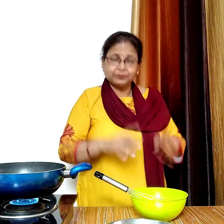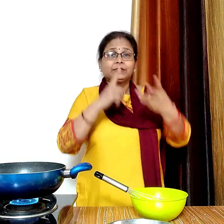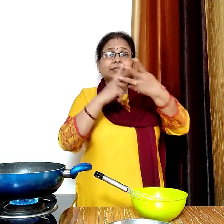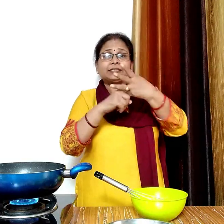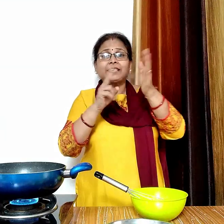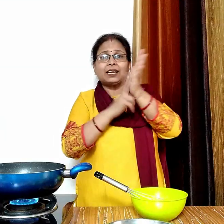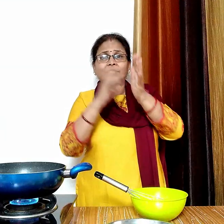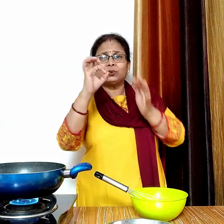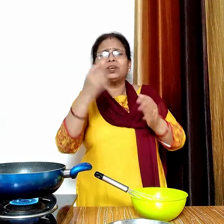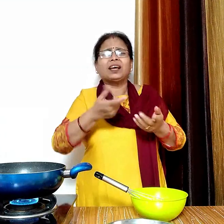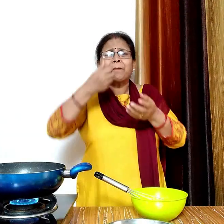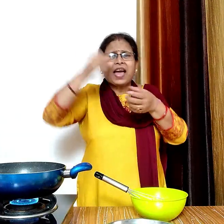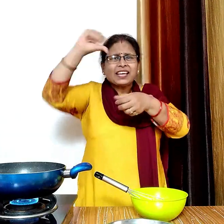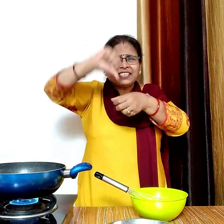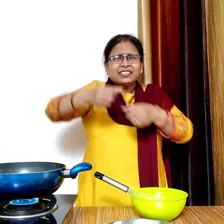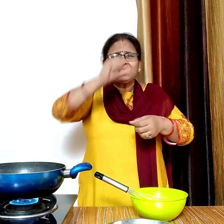अब इसमें एक चमच इनो डालेंगे